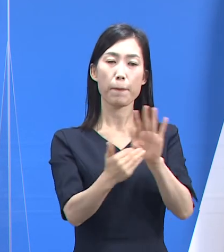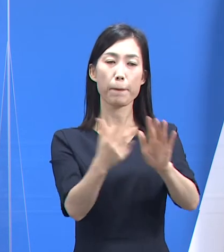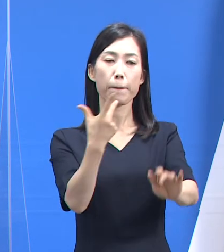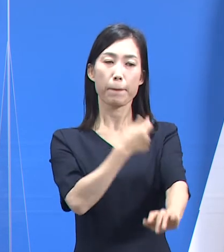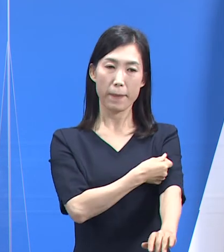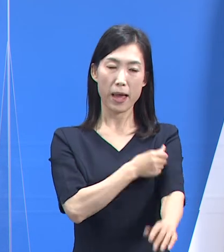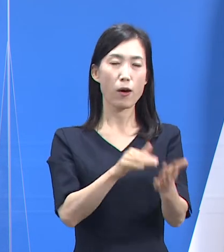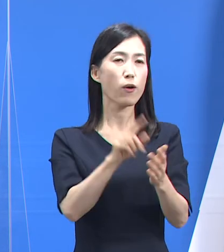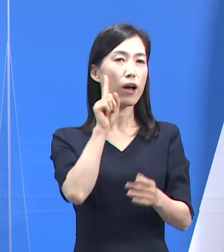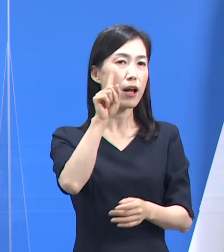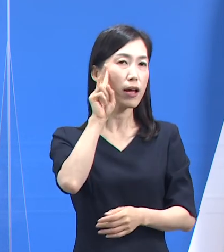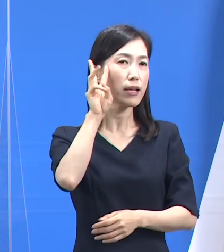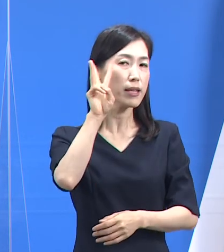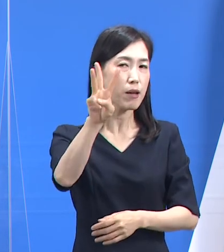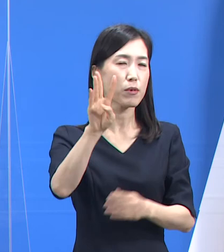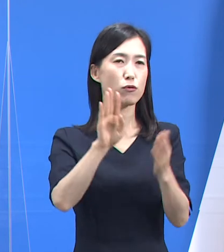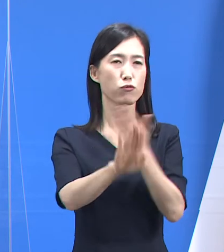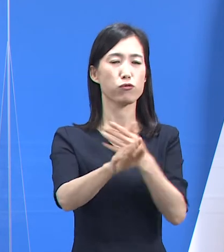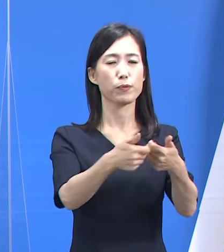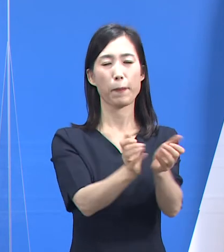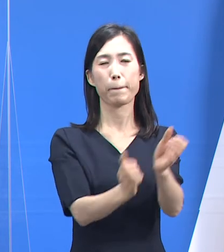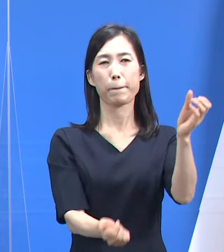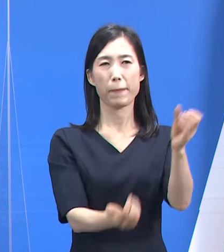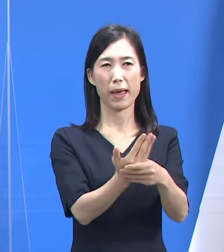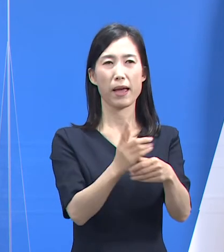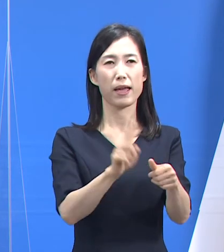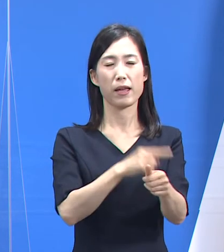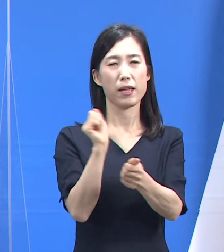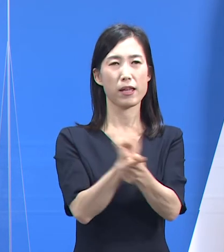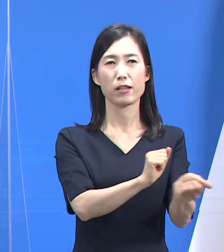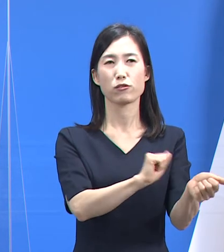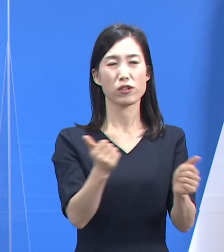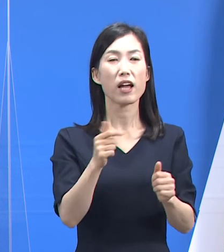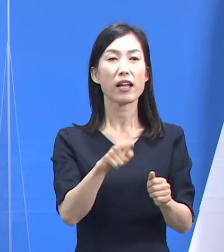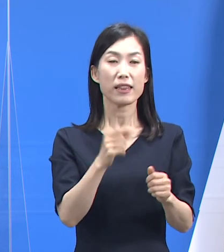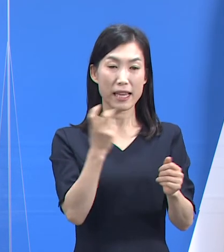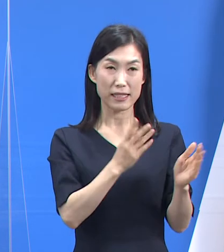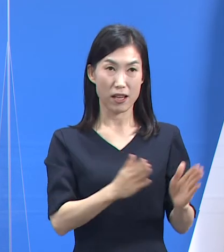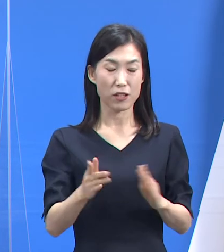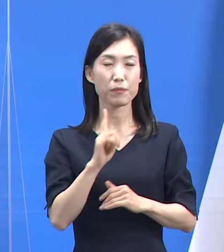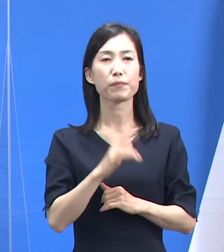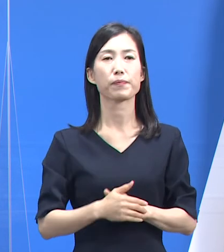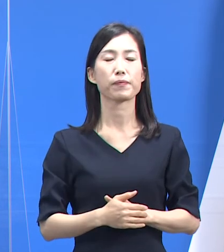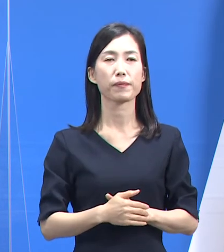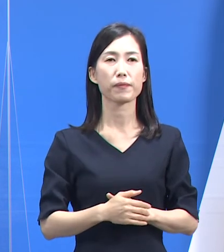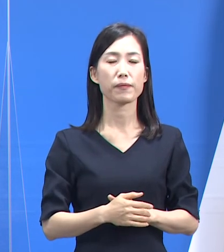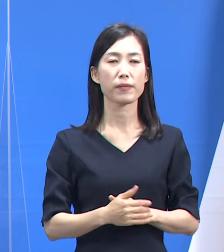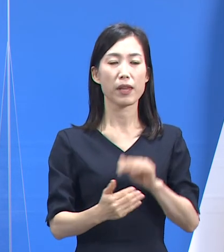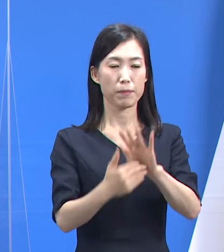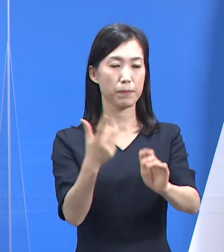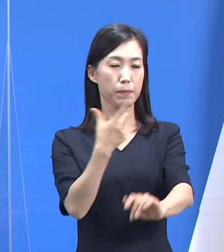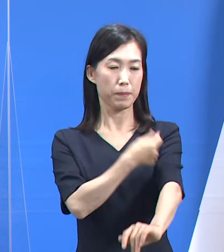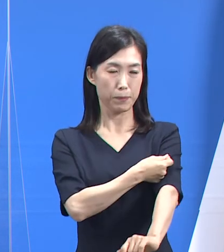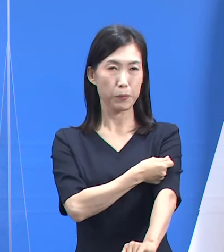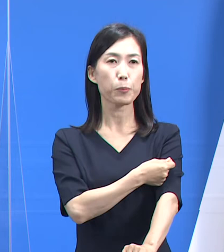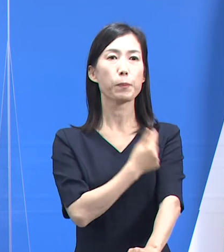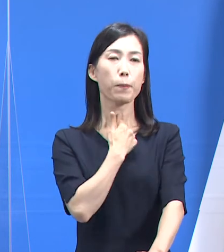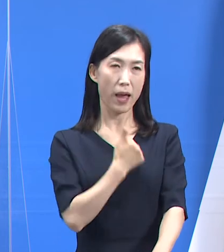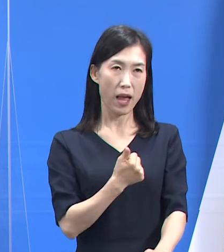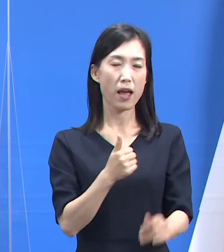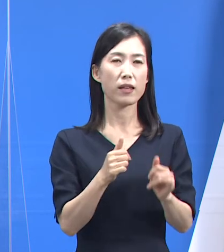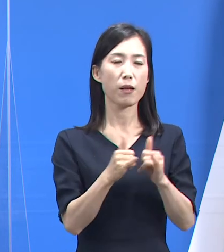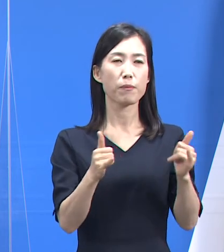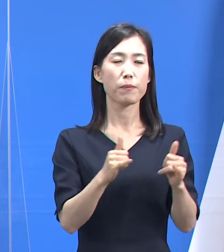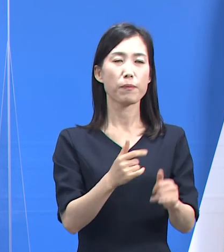집단감염이 발견된 경우였습니다. 정리하면 백신 접종력이 있는 코로나19 사망자